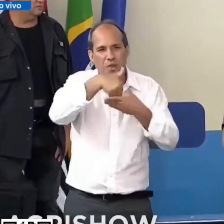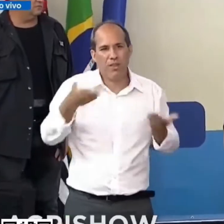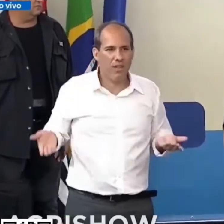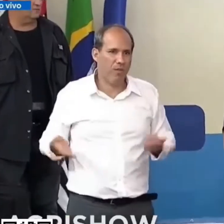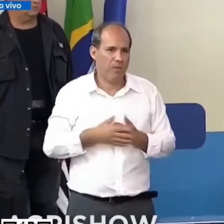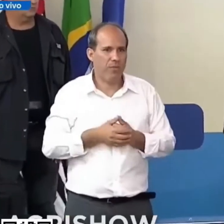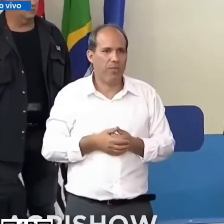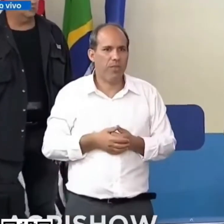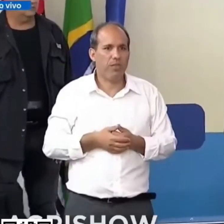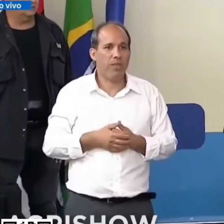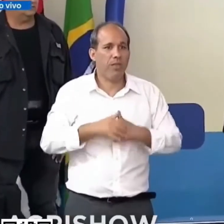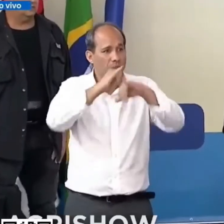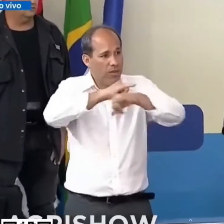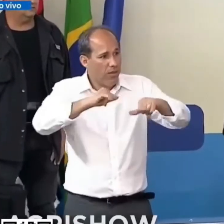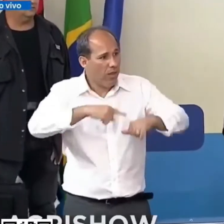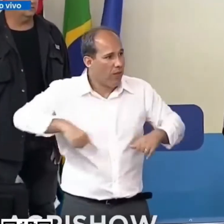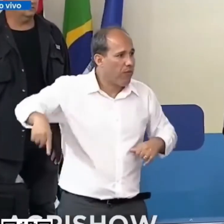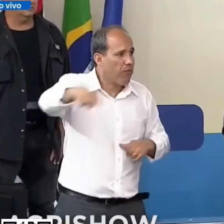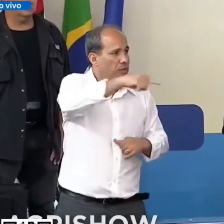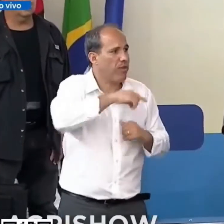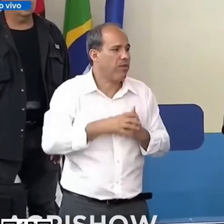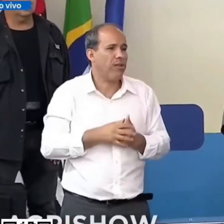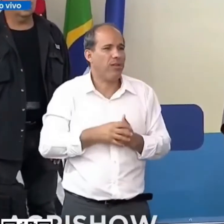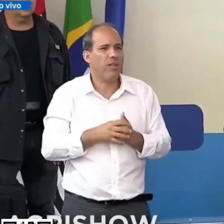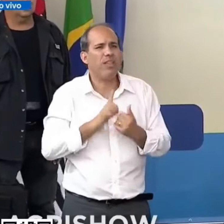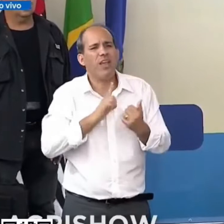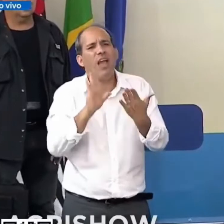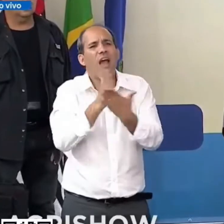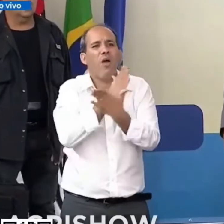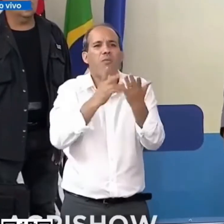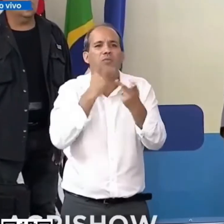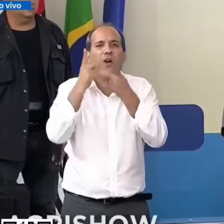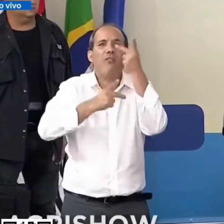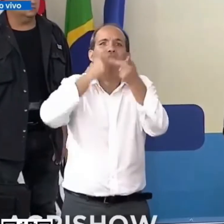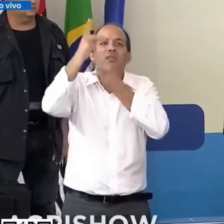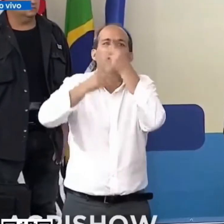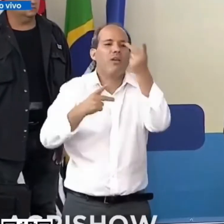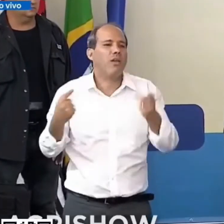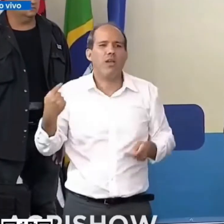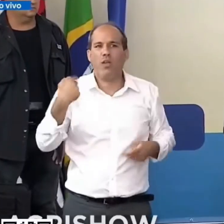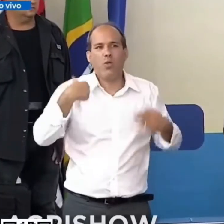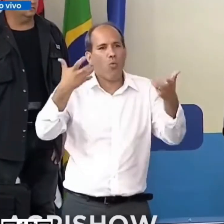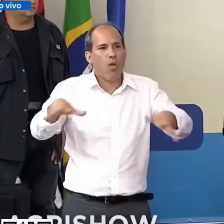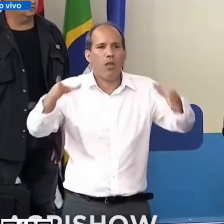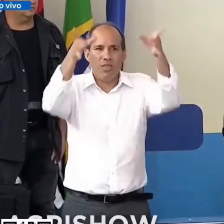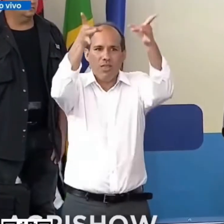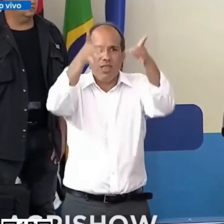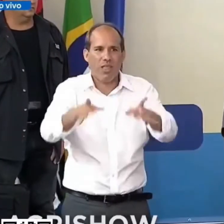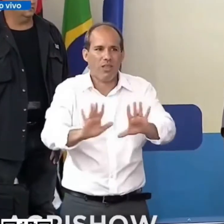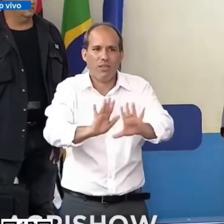dizia a vocês, como há alguma especulação por aí não vou entrar em detalhe